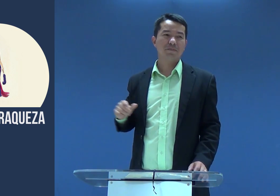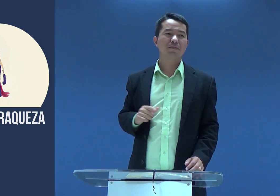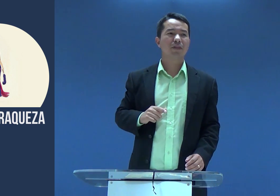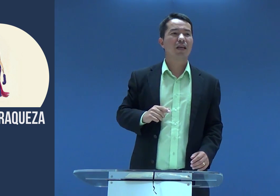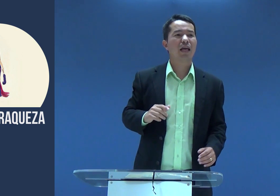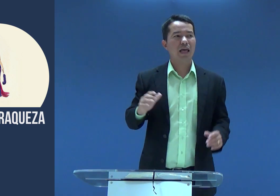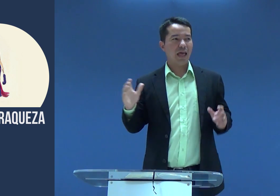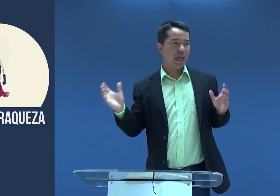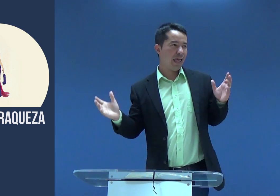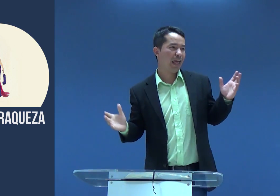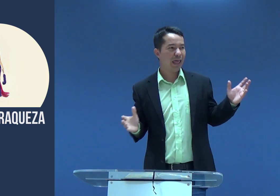Sujeira.